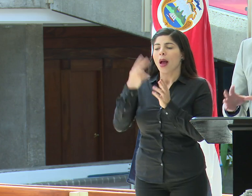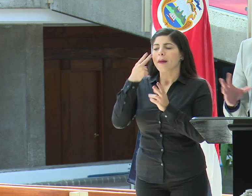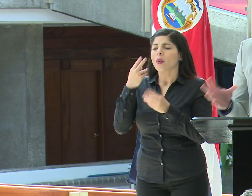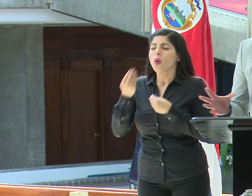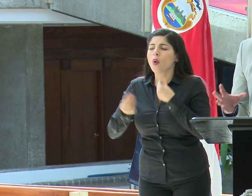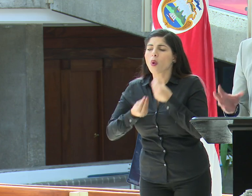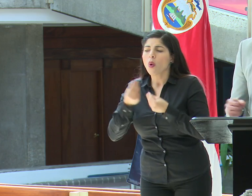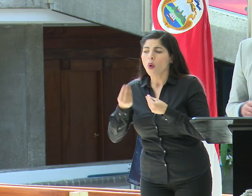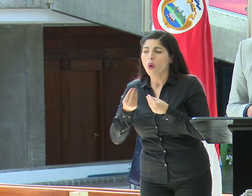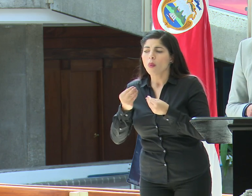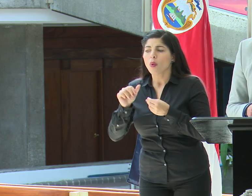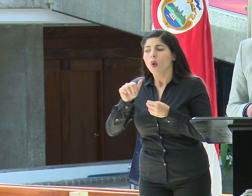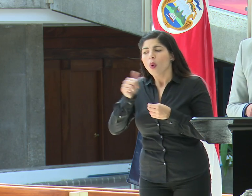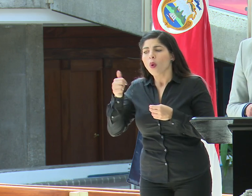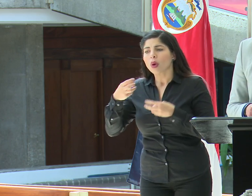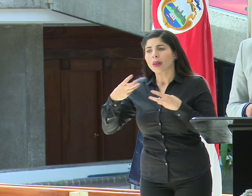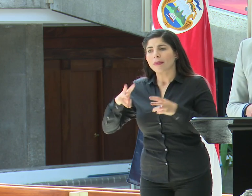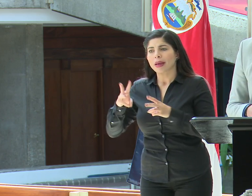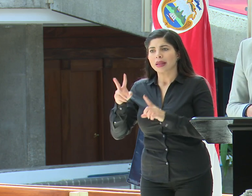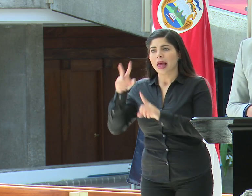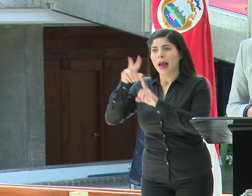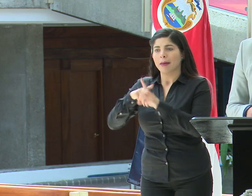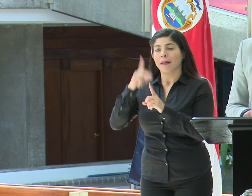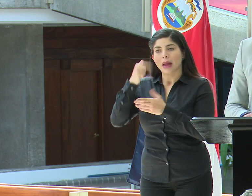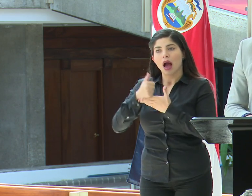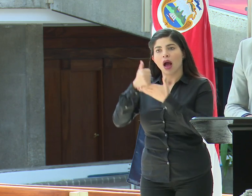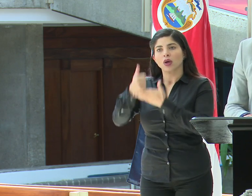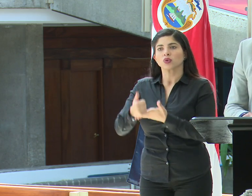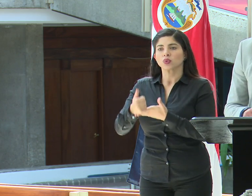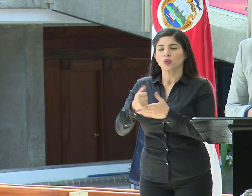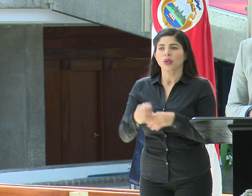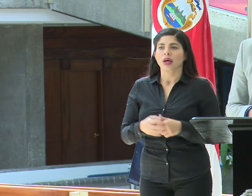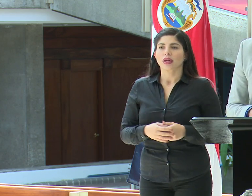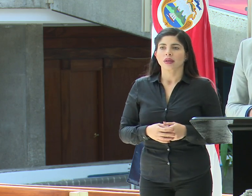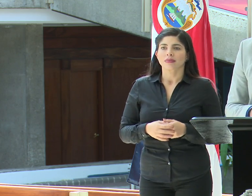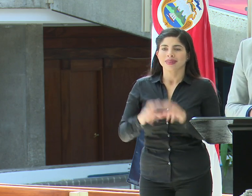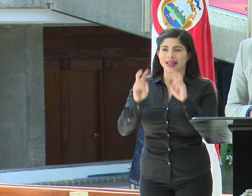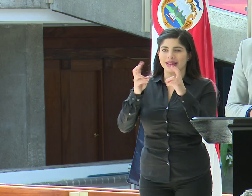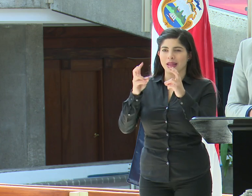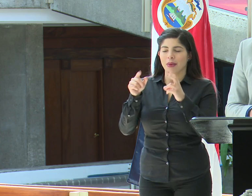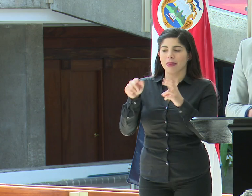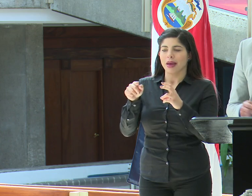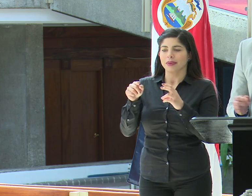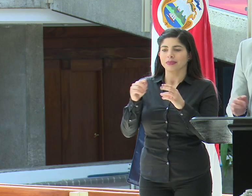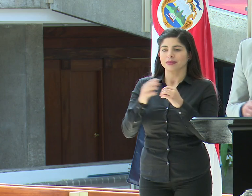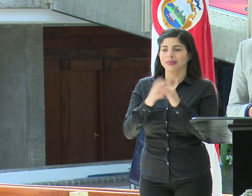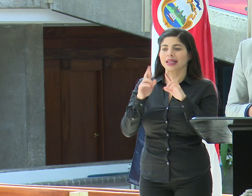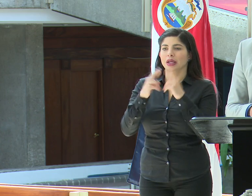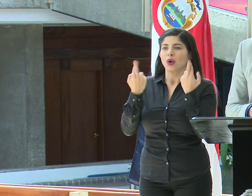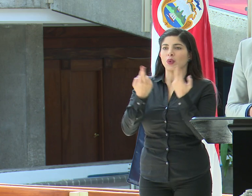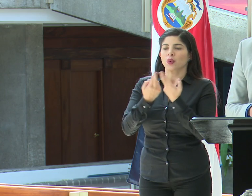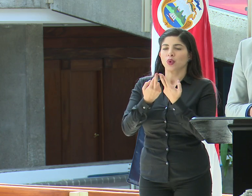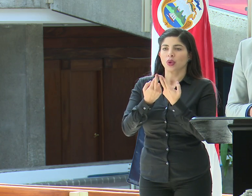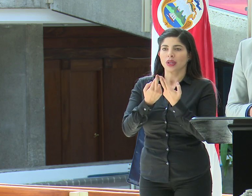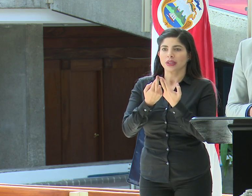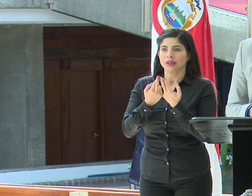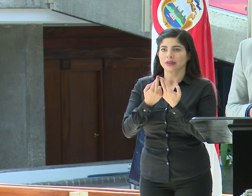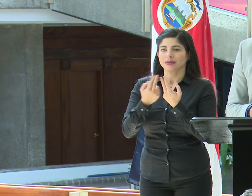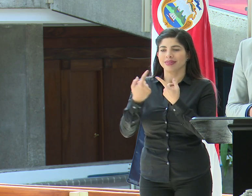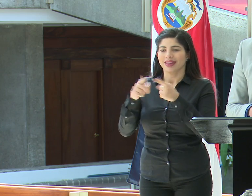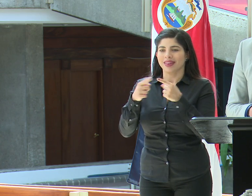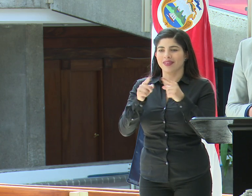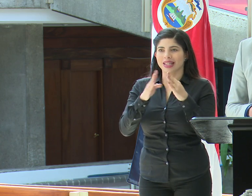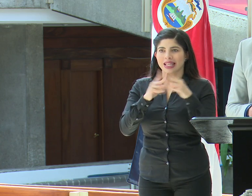podemos plantear algunas otras medidas que justamente ayuden con el asunto de las reuniones en las